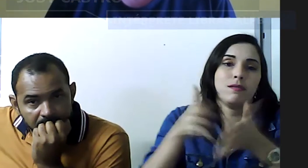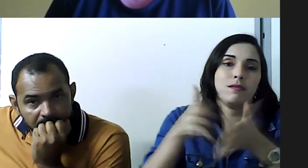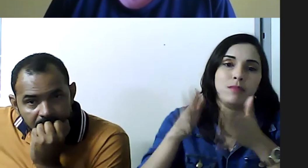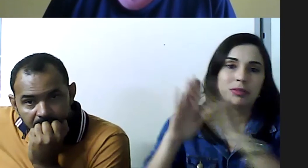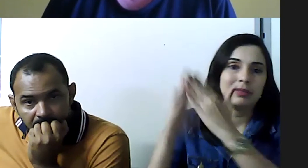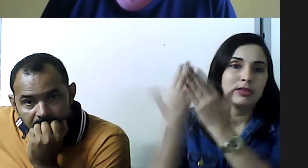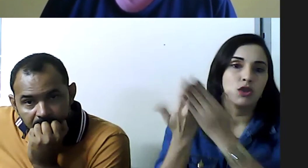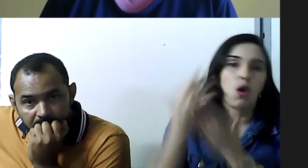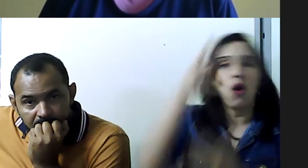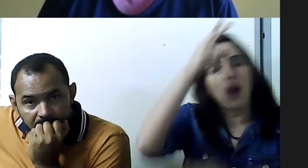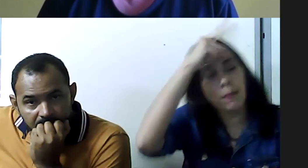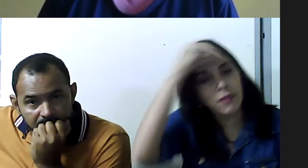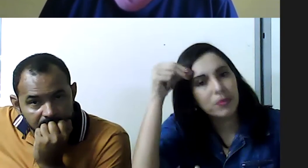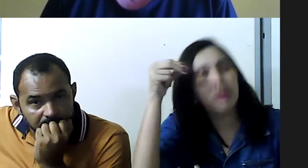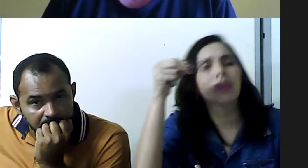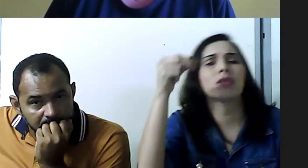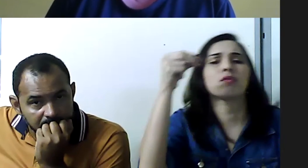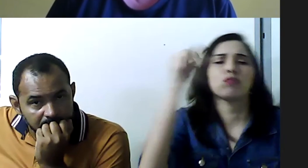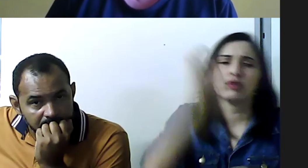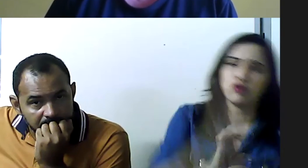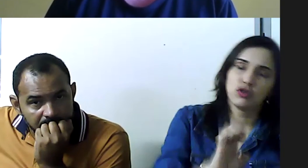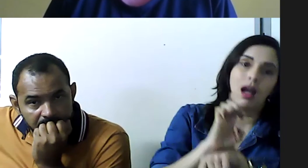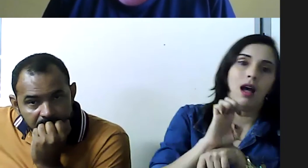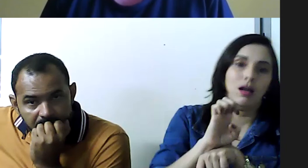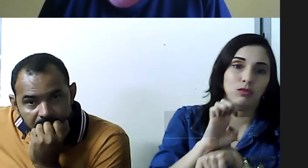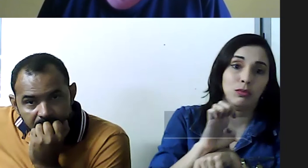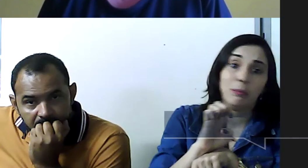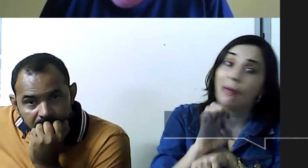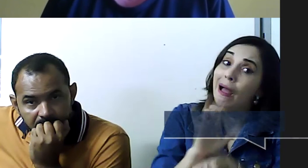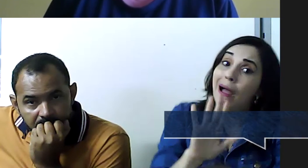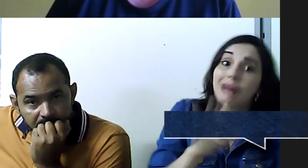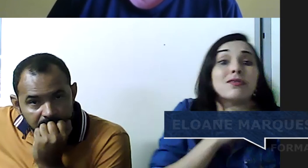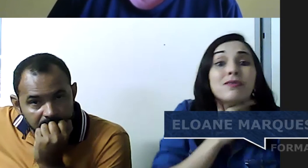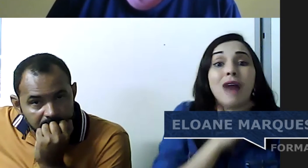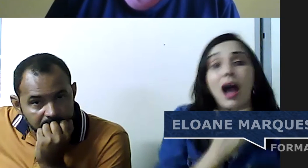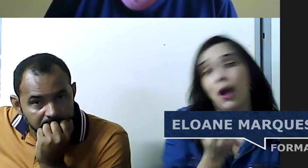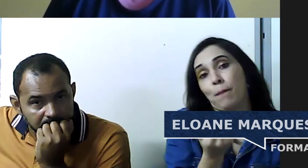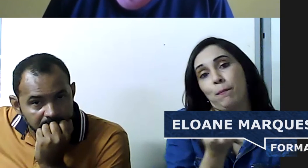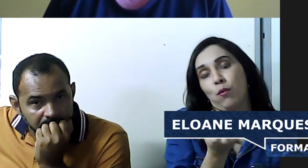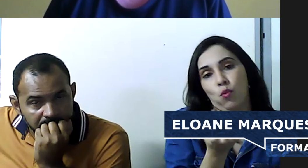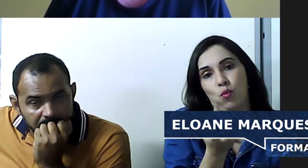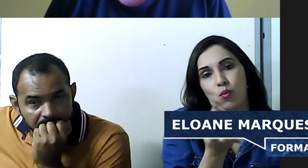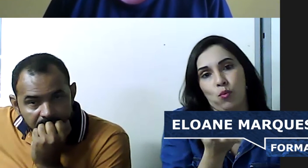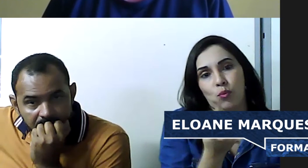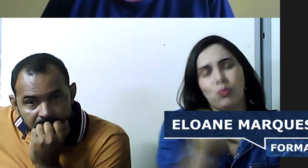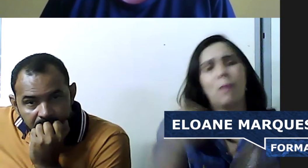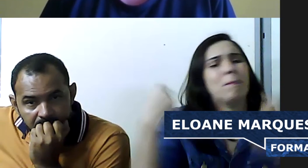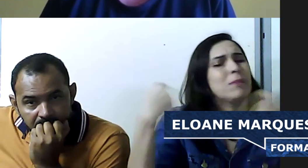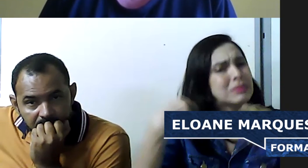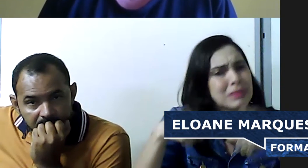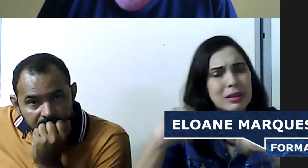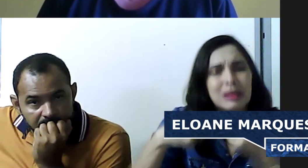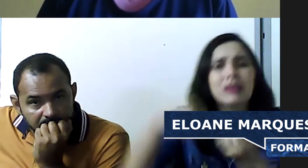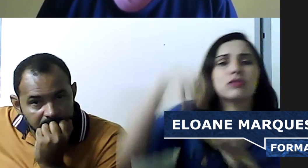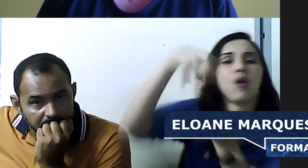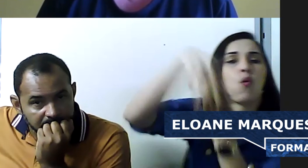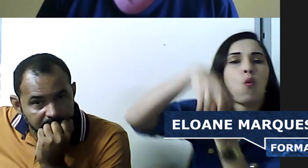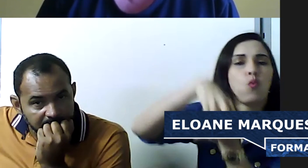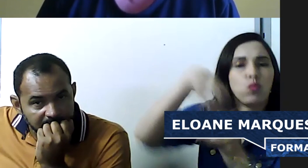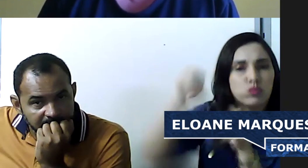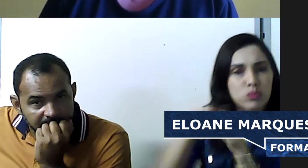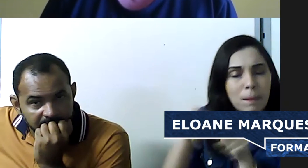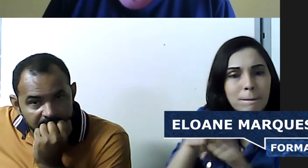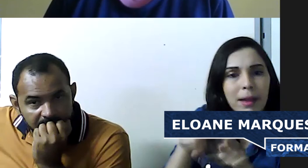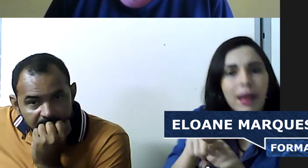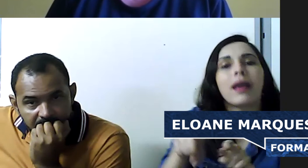precisamos de uma escola bilíngue urgente, de língua de sinais, ou na prefeitura, ou no estado, e nós precisamos também ser